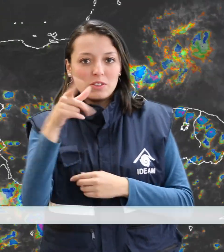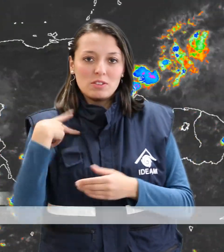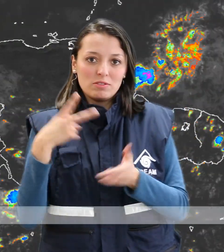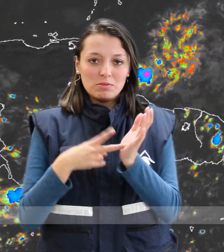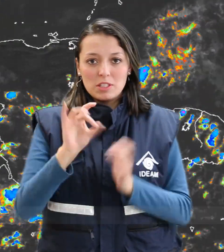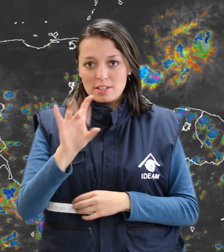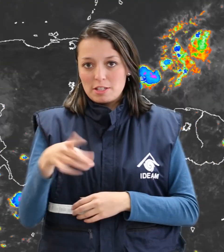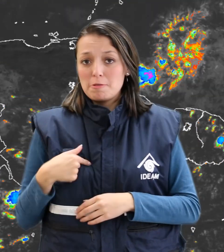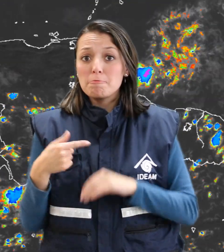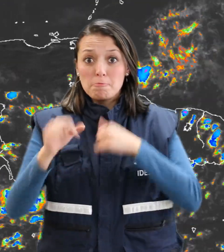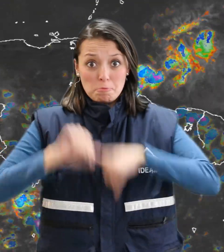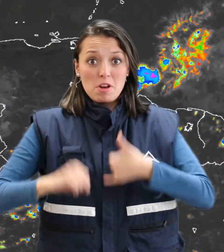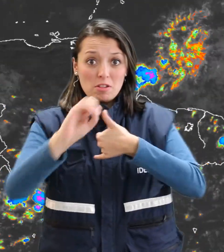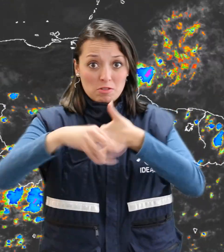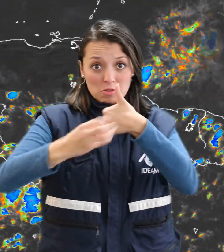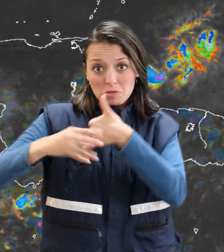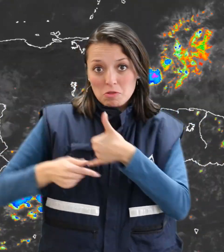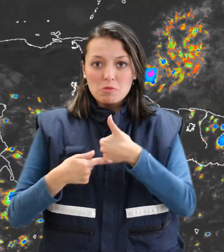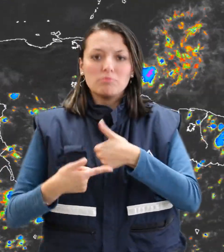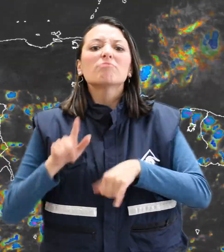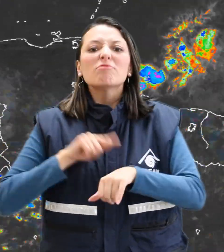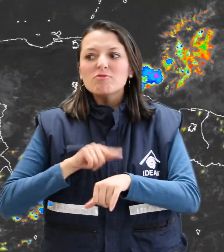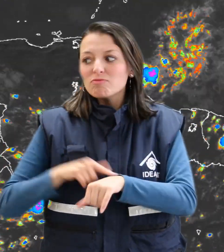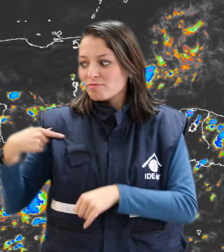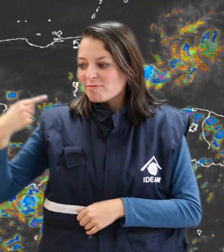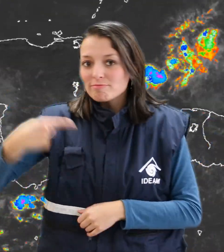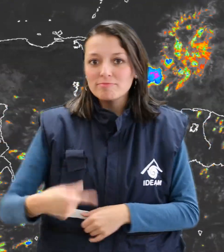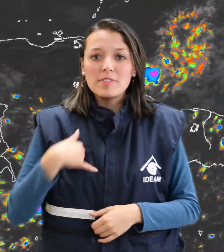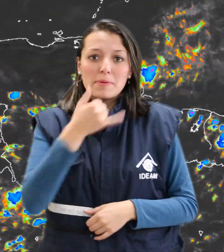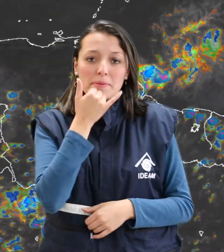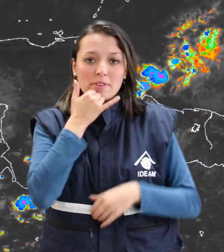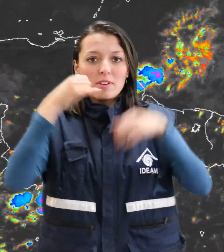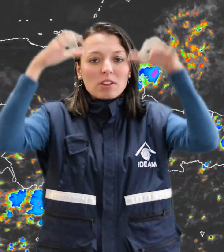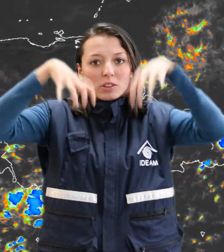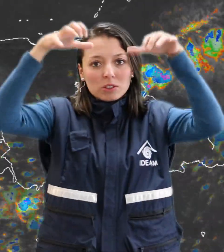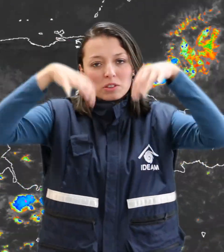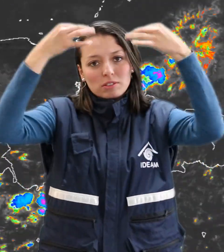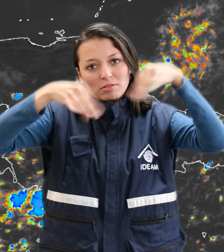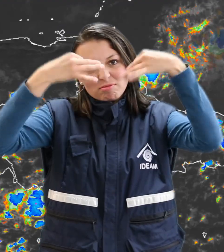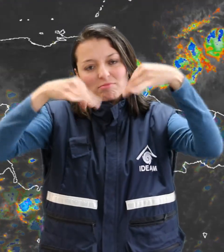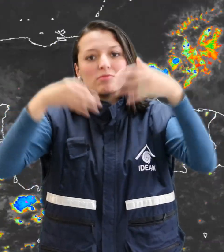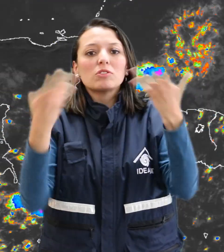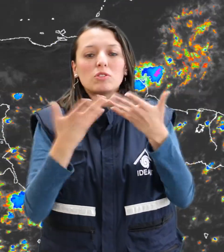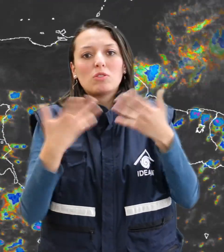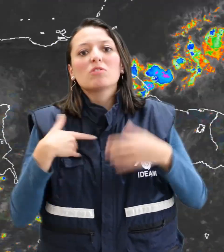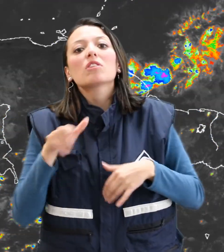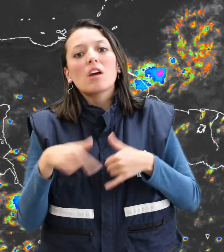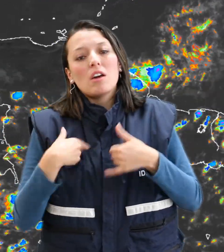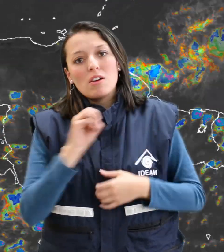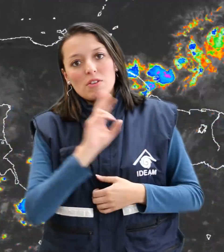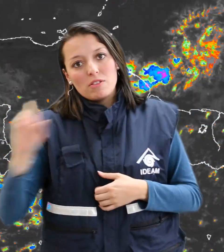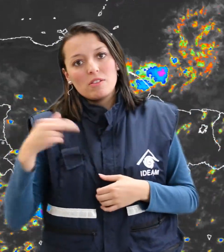Como lo pueden apreciar en las últimas imágenes de satélite se han dado lluvias y hoyoviznas en las siguientes zonas en el